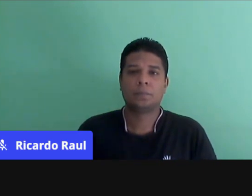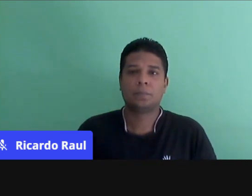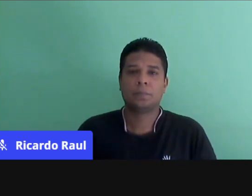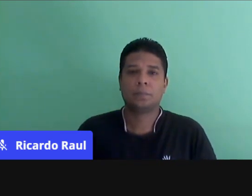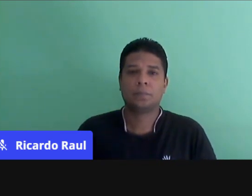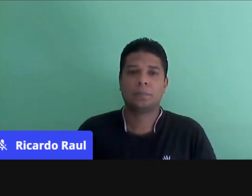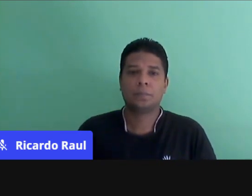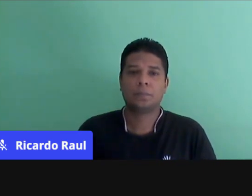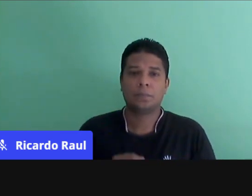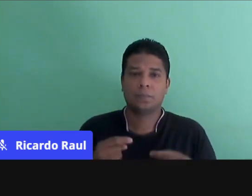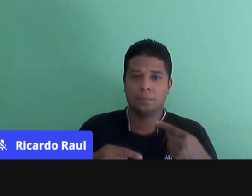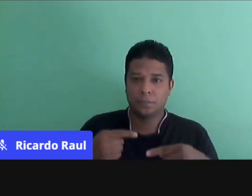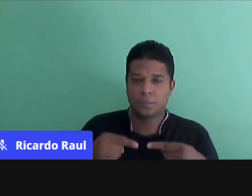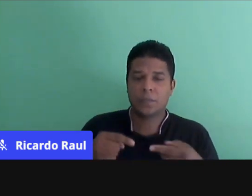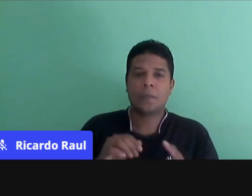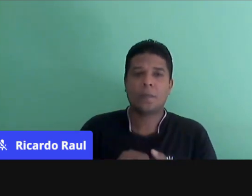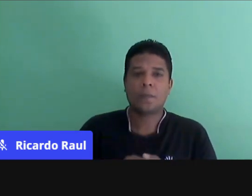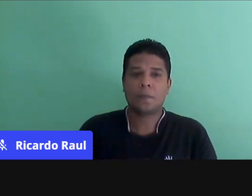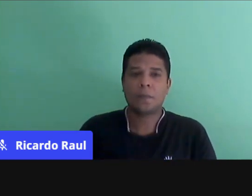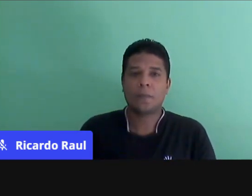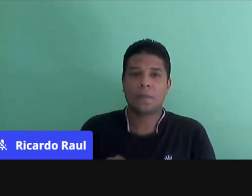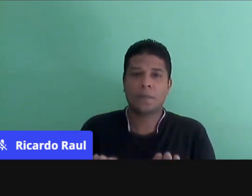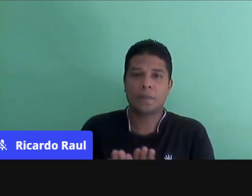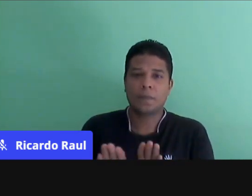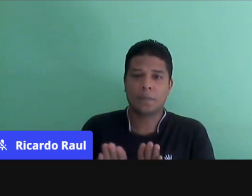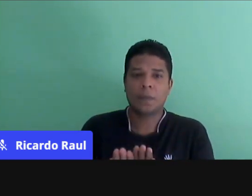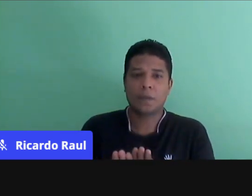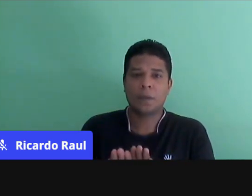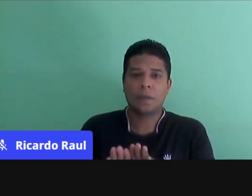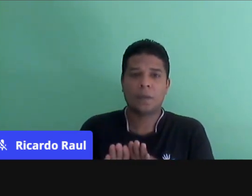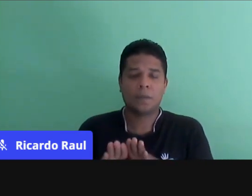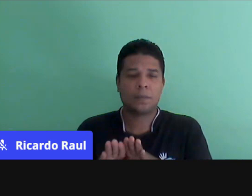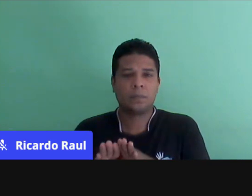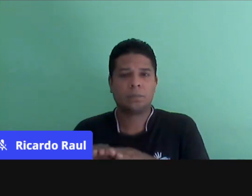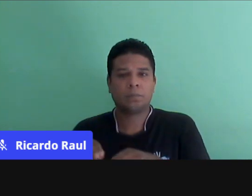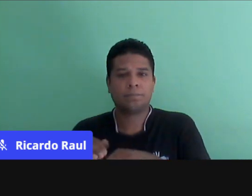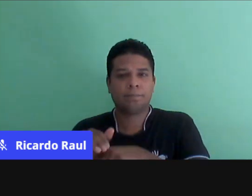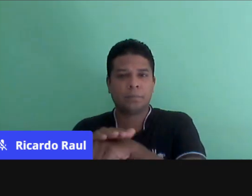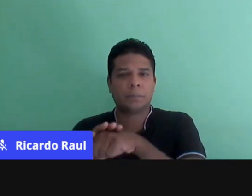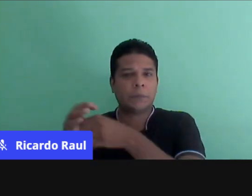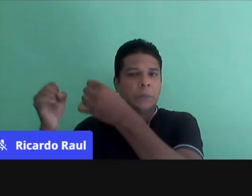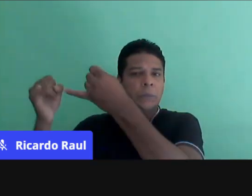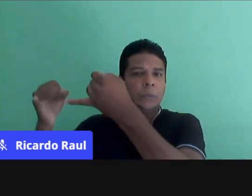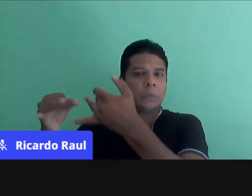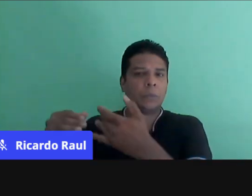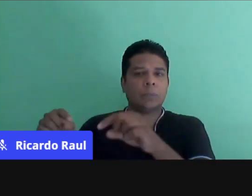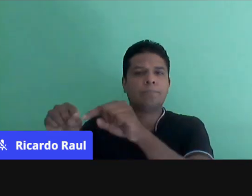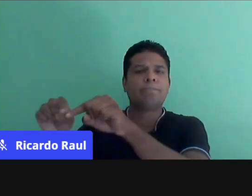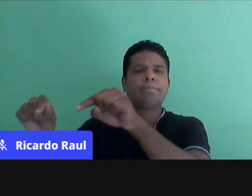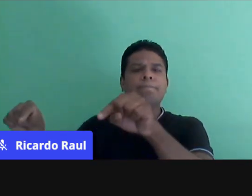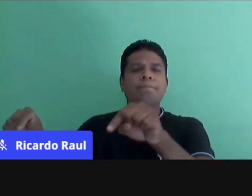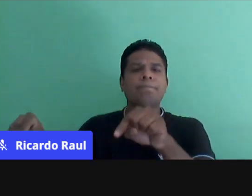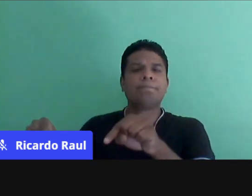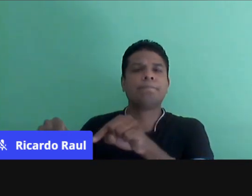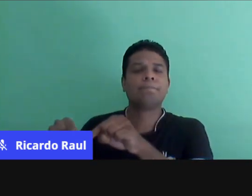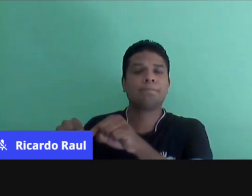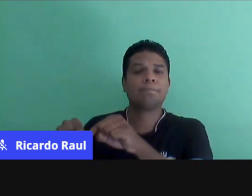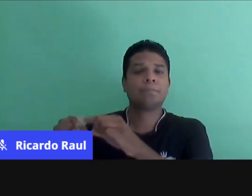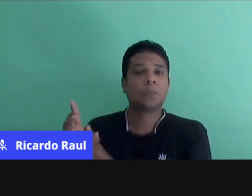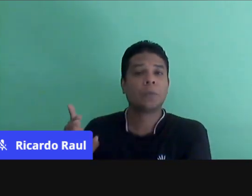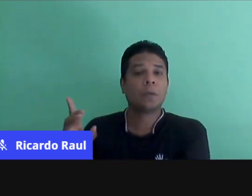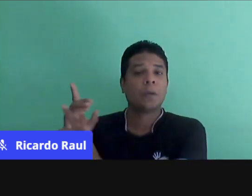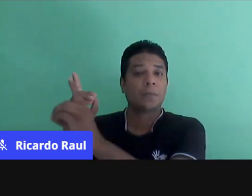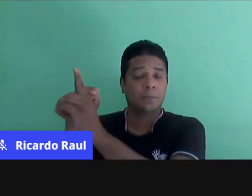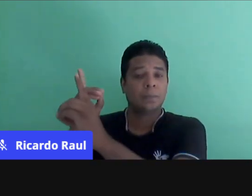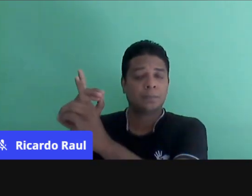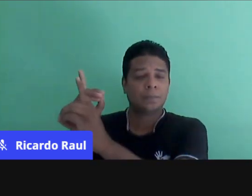da professora Daina Carato, também, eu vou estar discutindo um pouco dessa sala de aula, né? Onde ocorre o encontro. Quando a gente